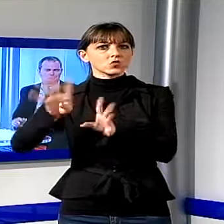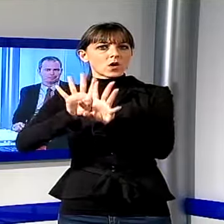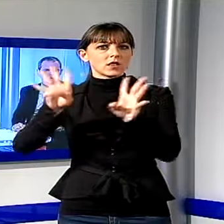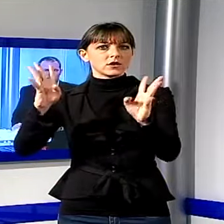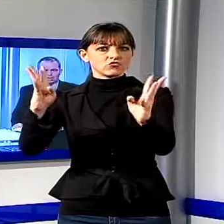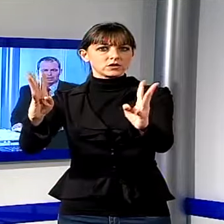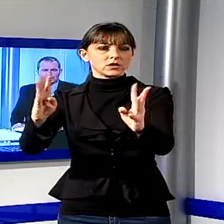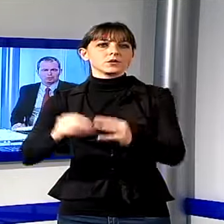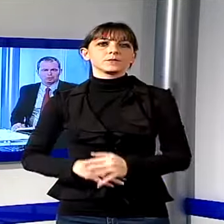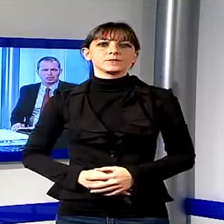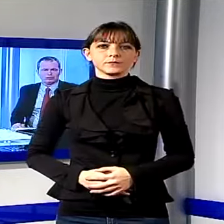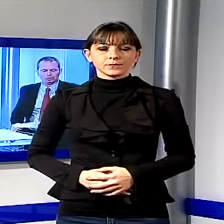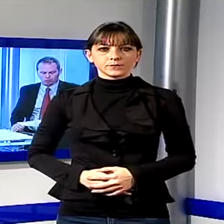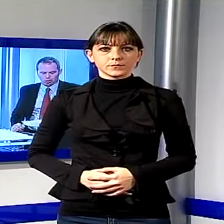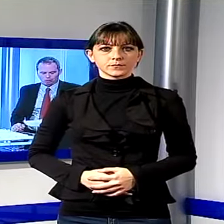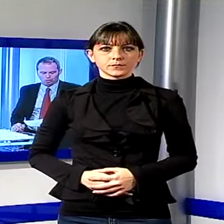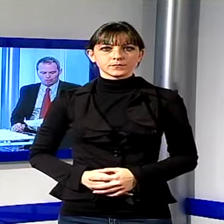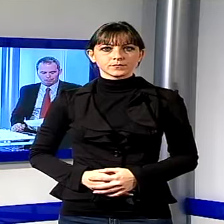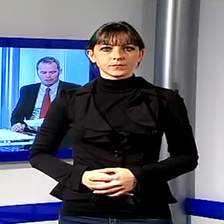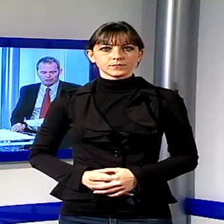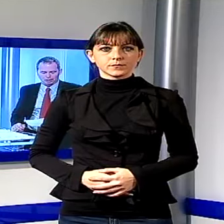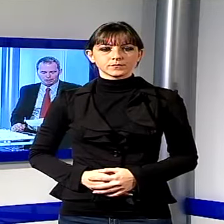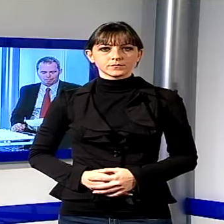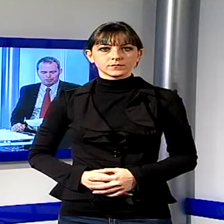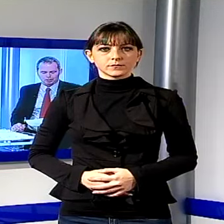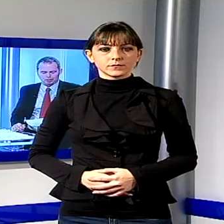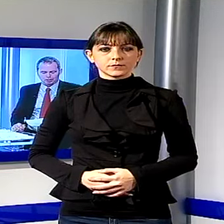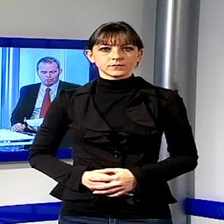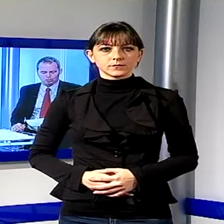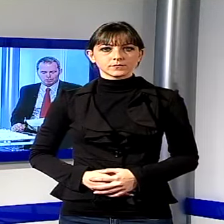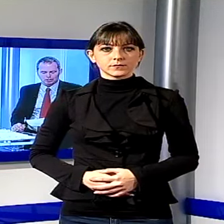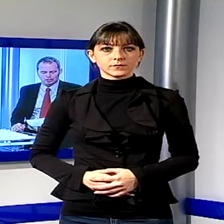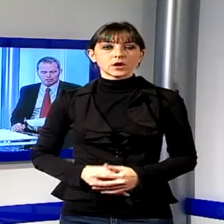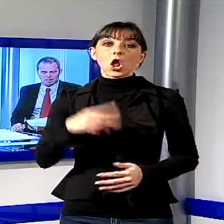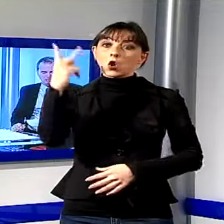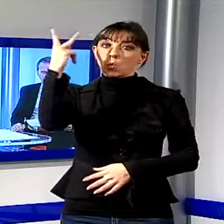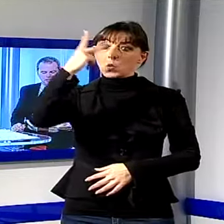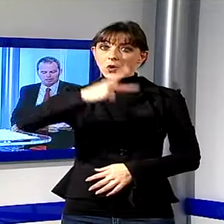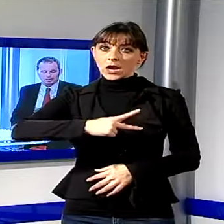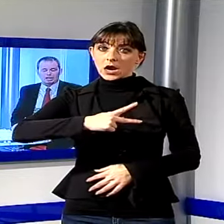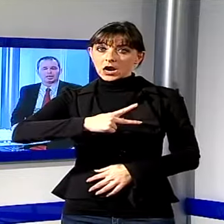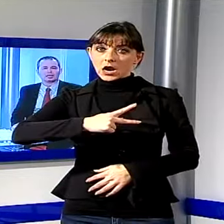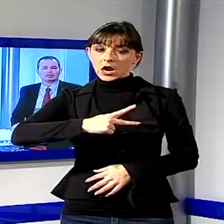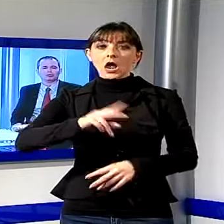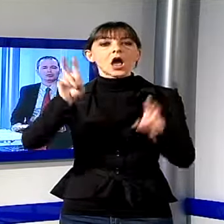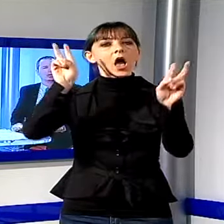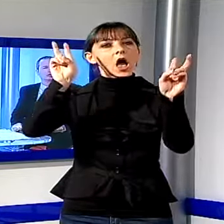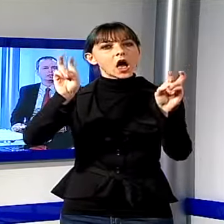Ci spostiamo di nuovo in Lucchesia per parlare di un impianto di